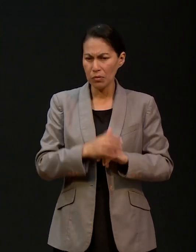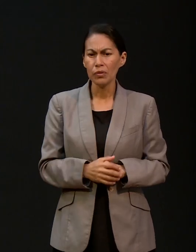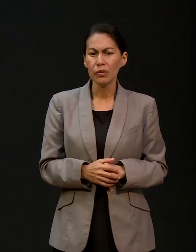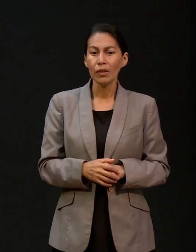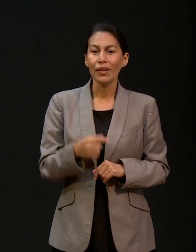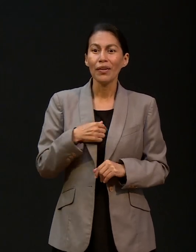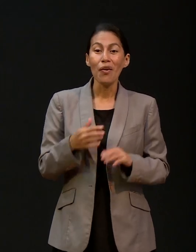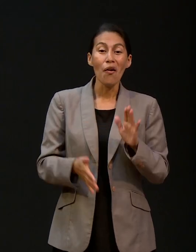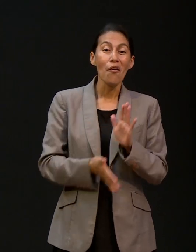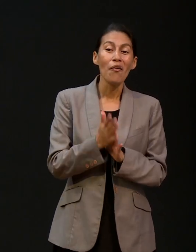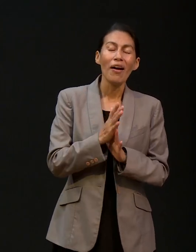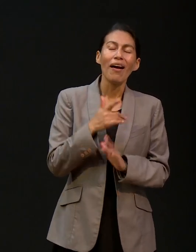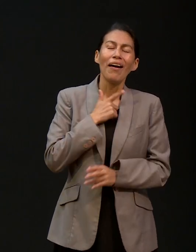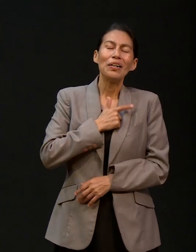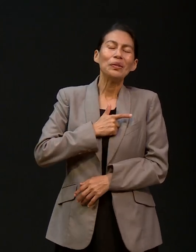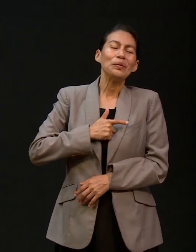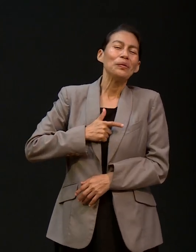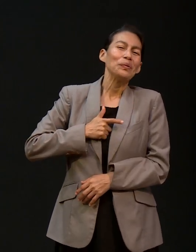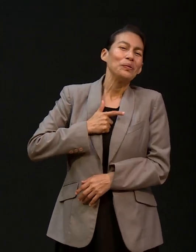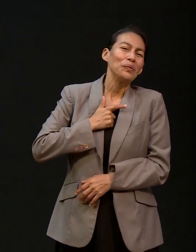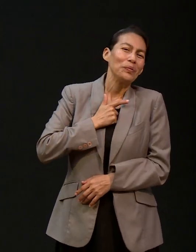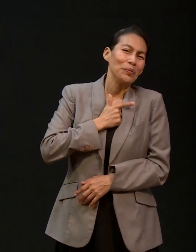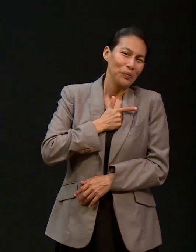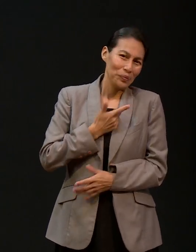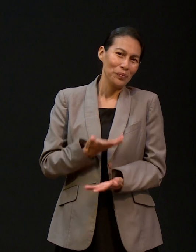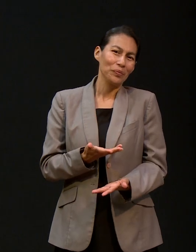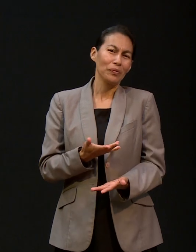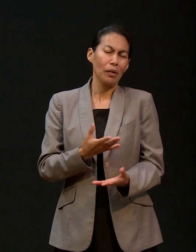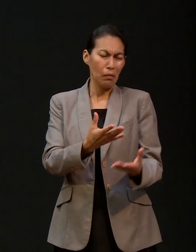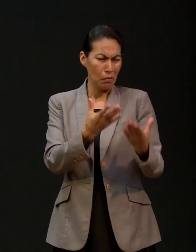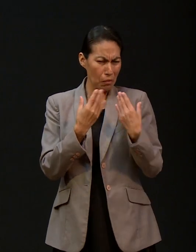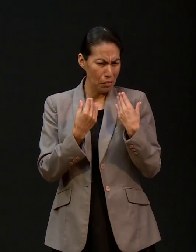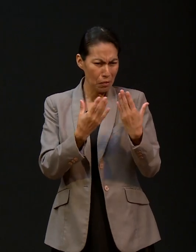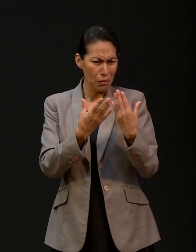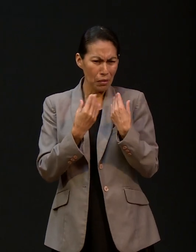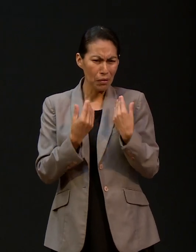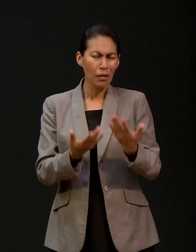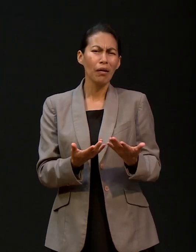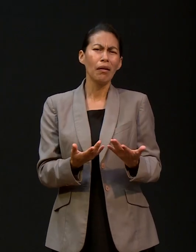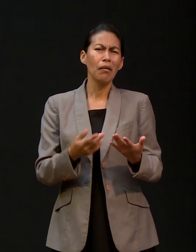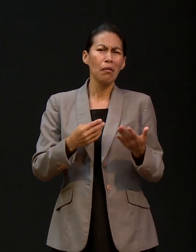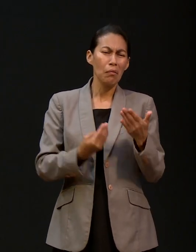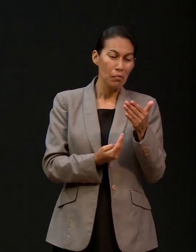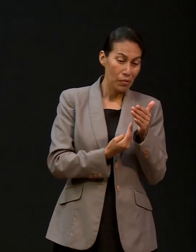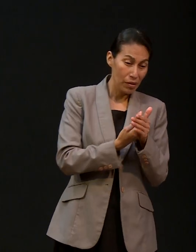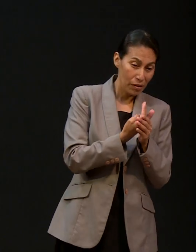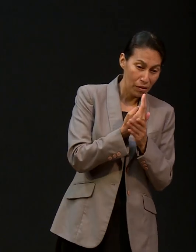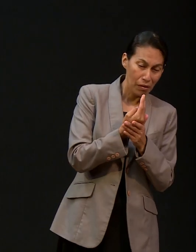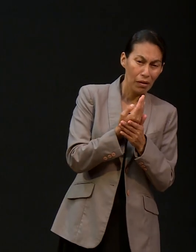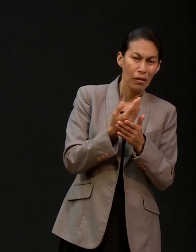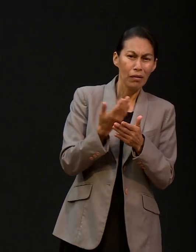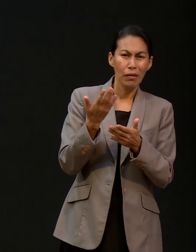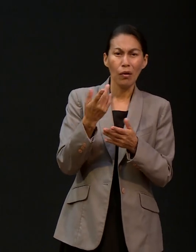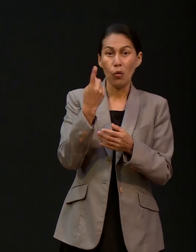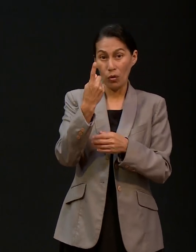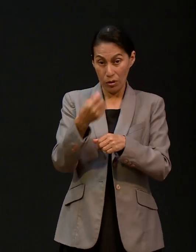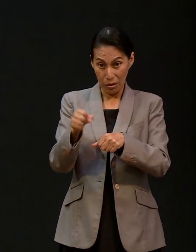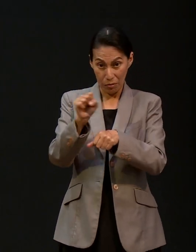estuve ahí encantado. Porque había instrucciones desde la mañana, ¿verdad? Era una